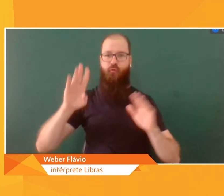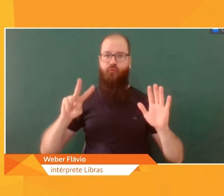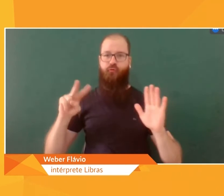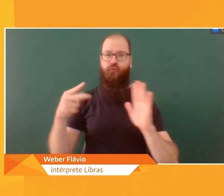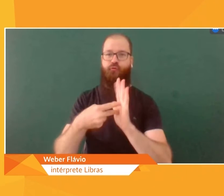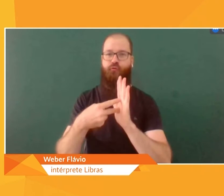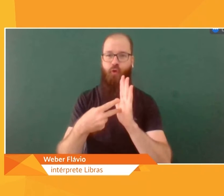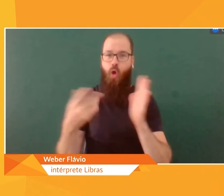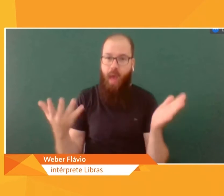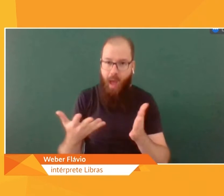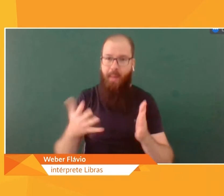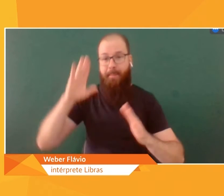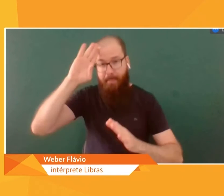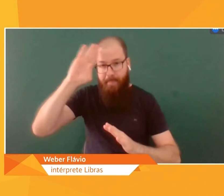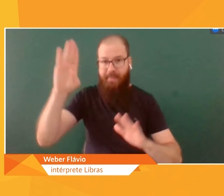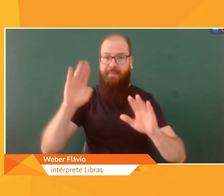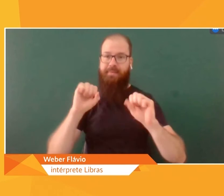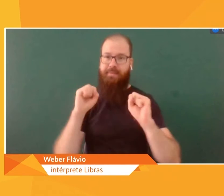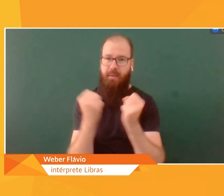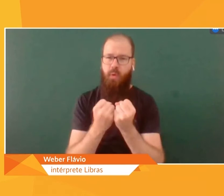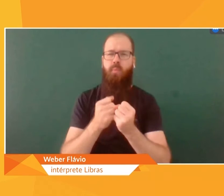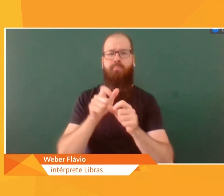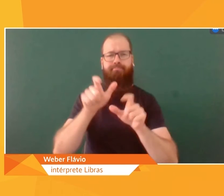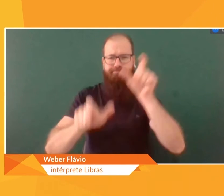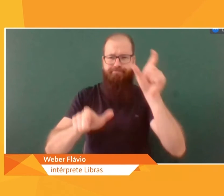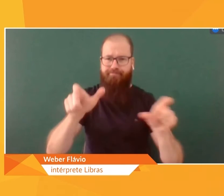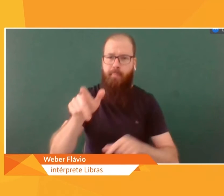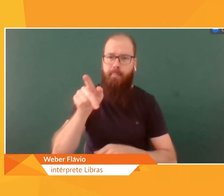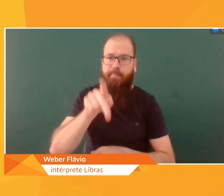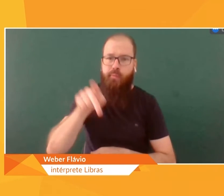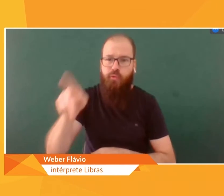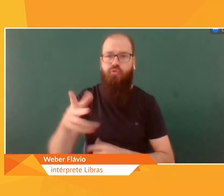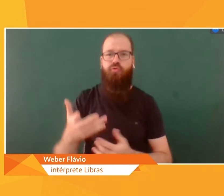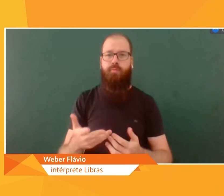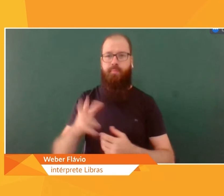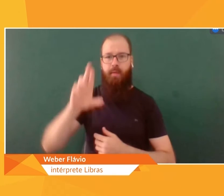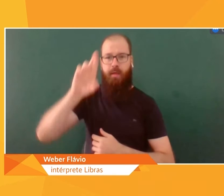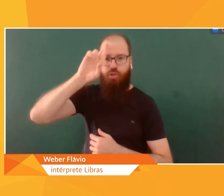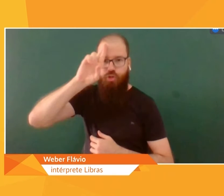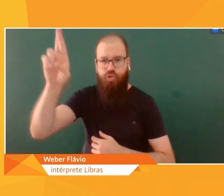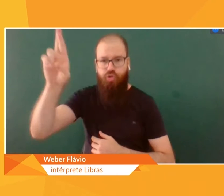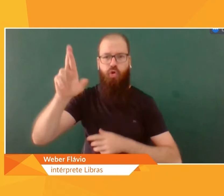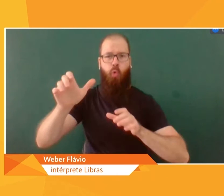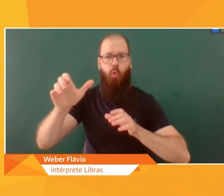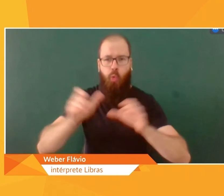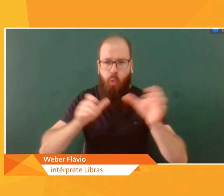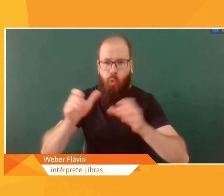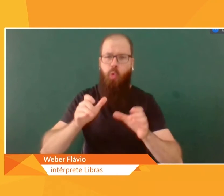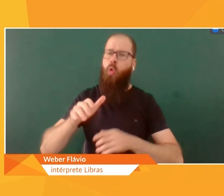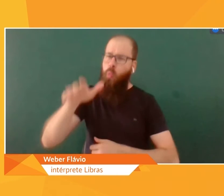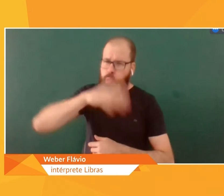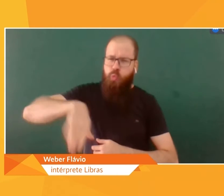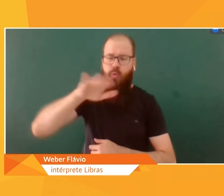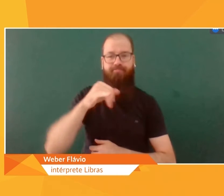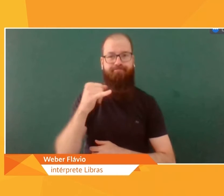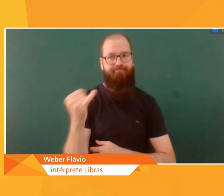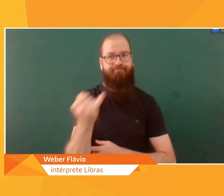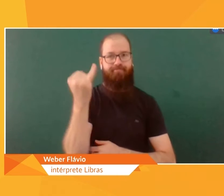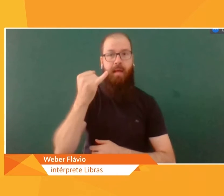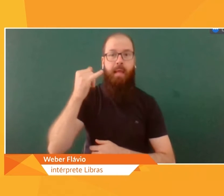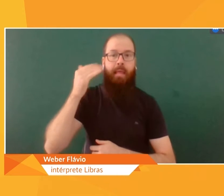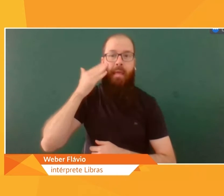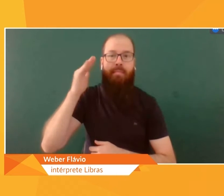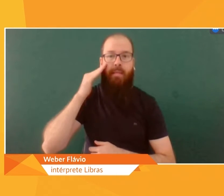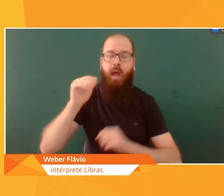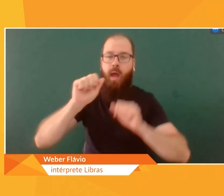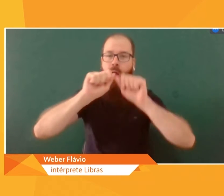professores, gestores, para o pessoal entender quais são as necessidades do educando surdo, que se diferencie um